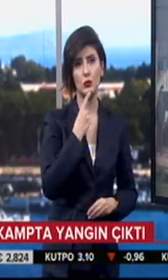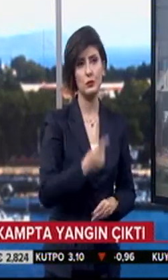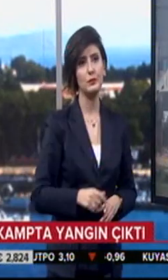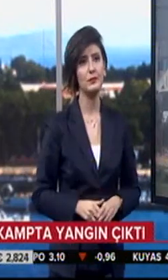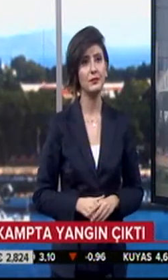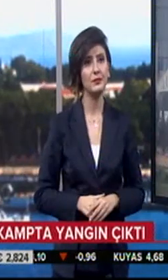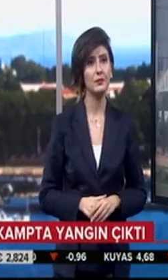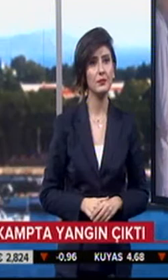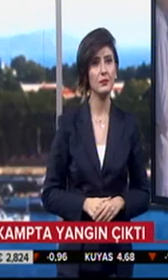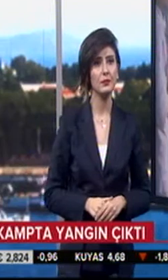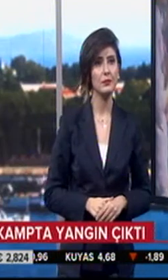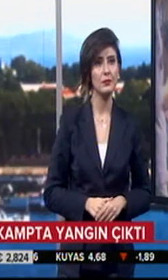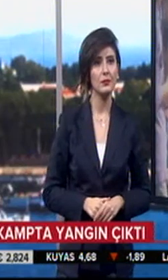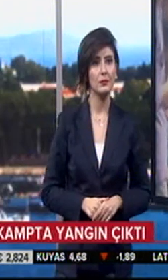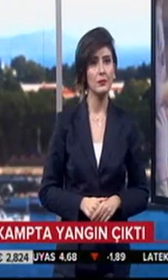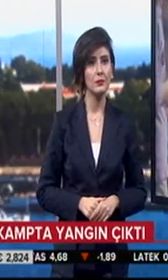geldi.